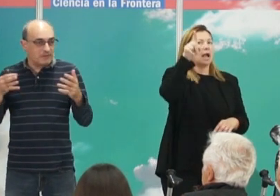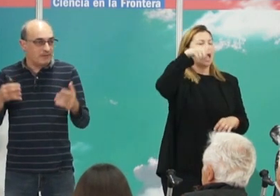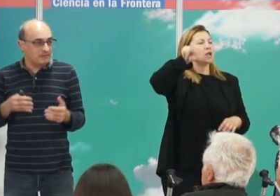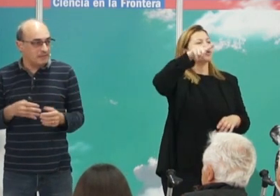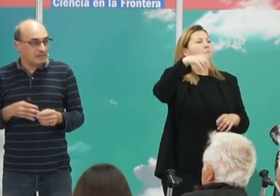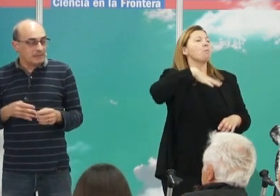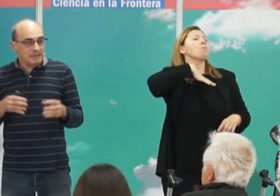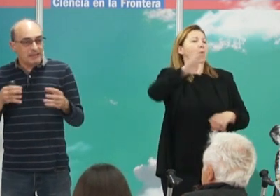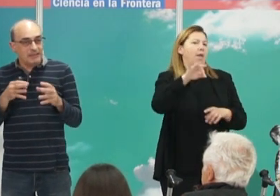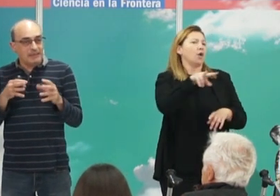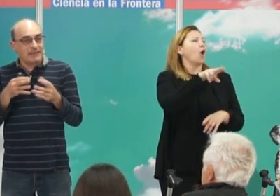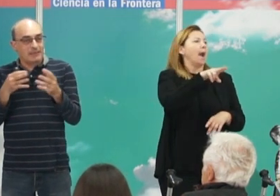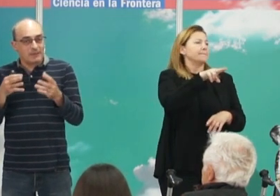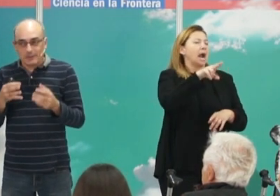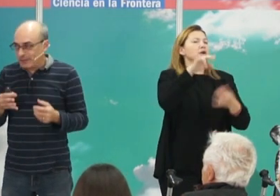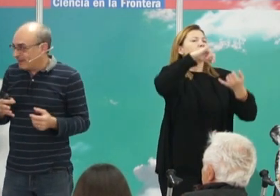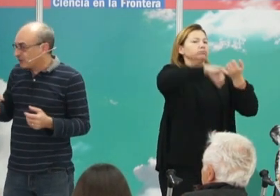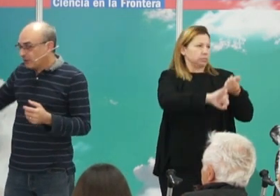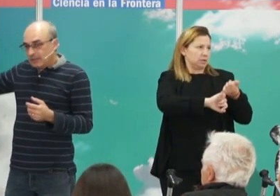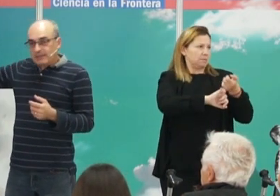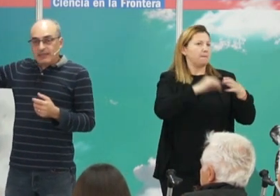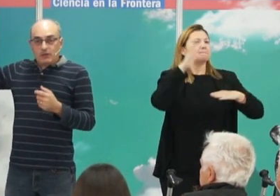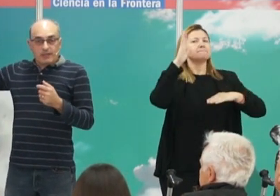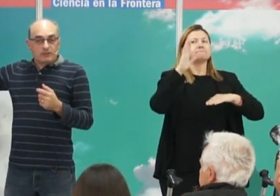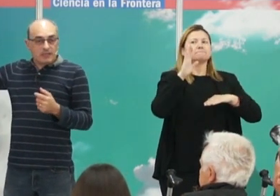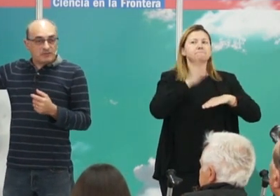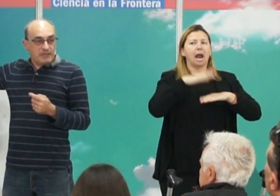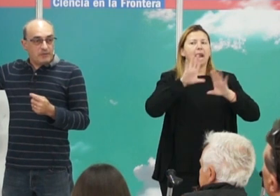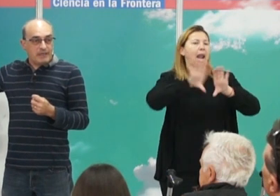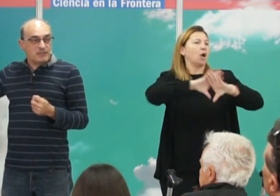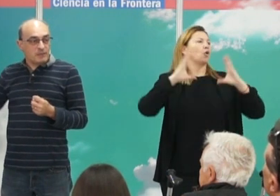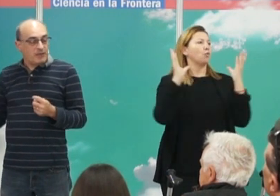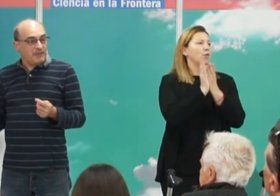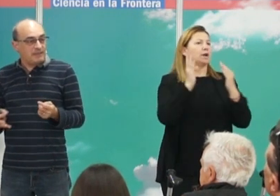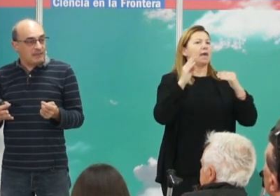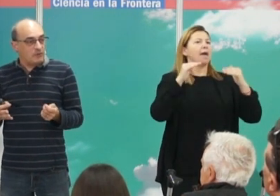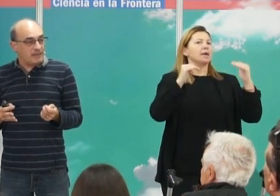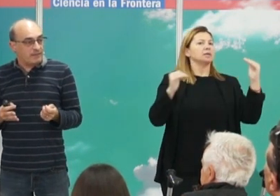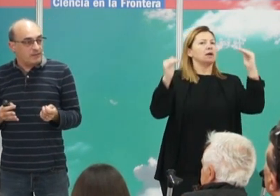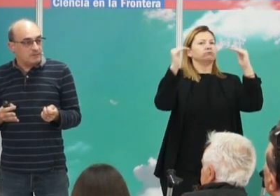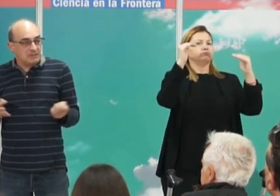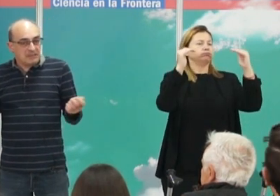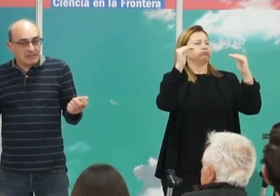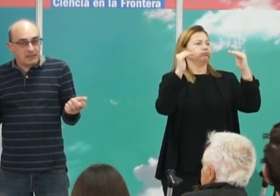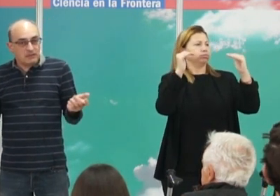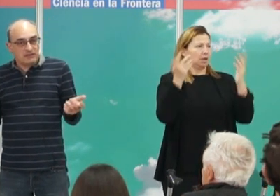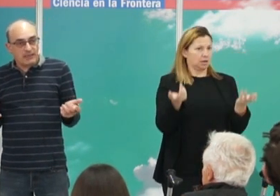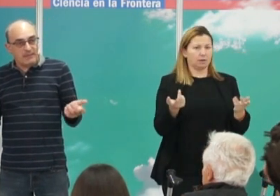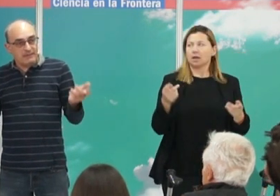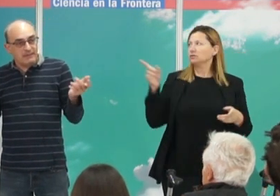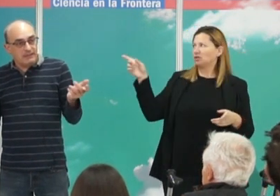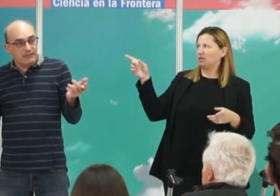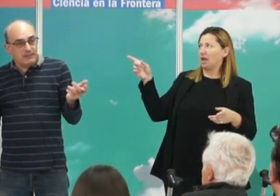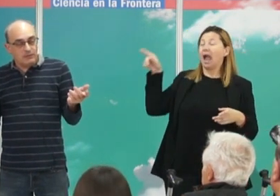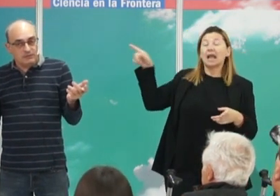forma, vamos a decir así, el equilibrio del universo. Lo que encontramos en New Grange probablemente es algo parecido, porque es raro. Es